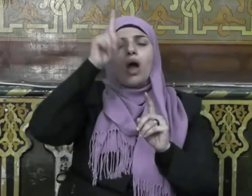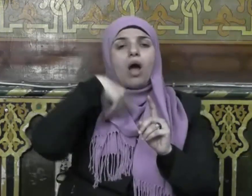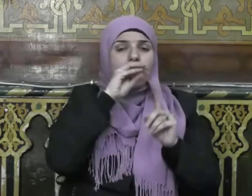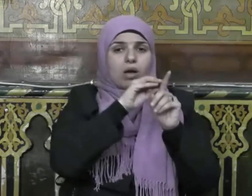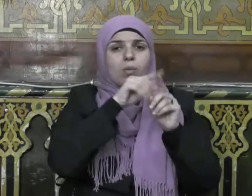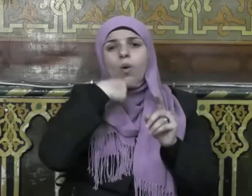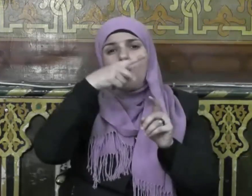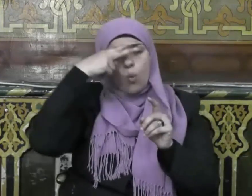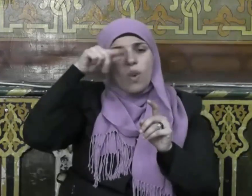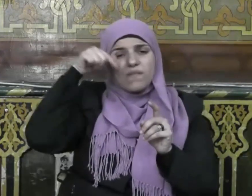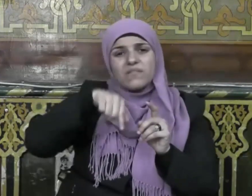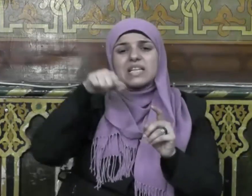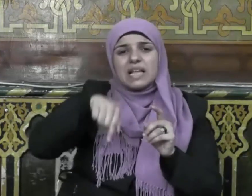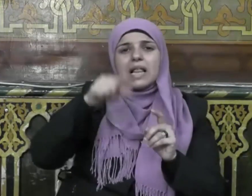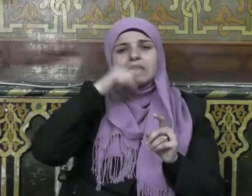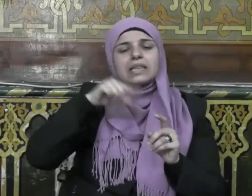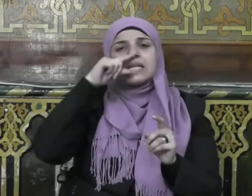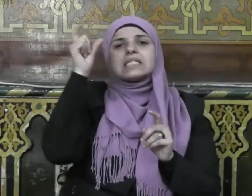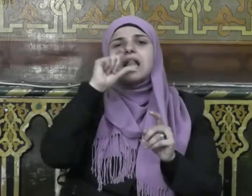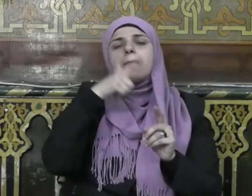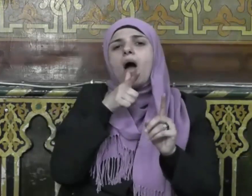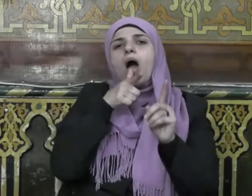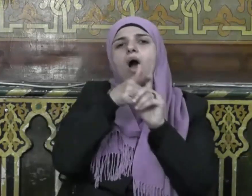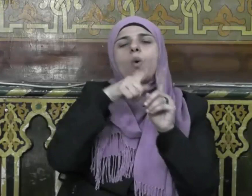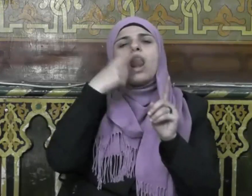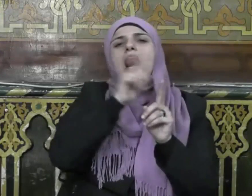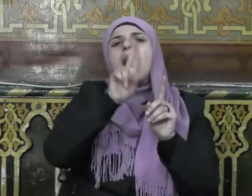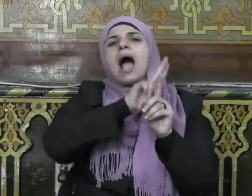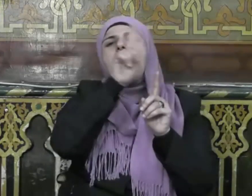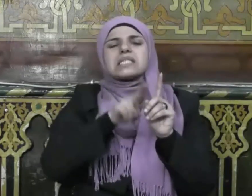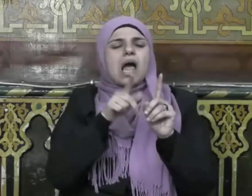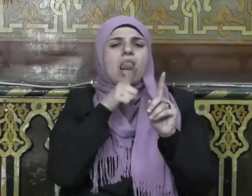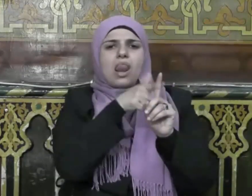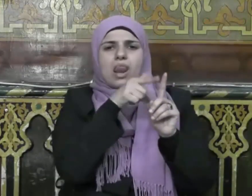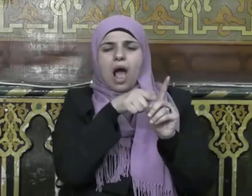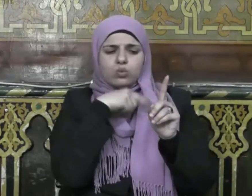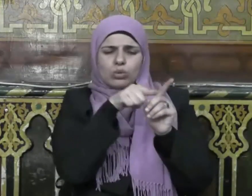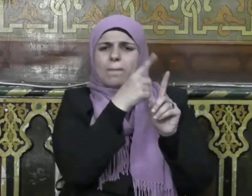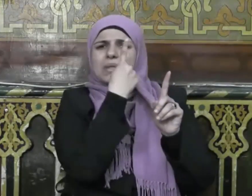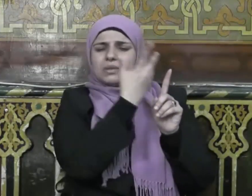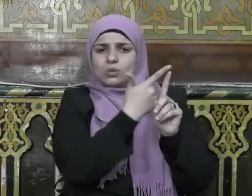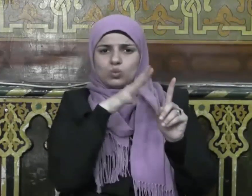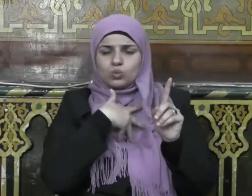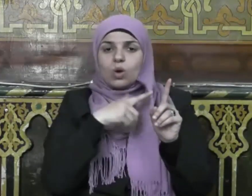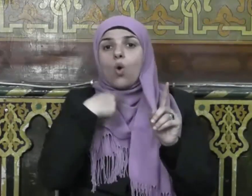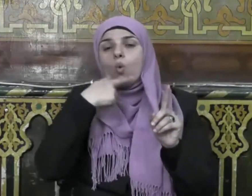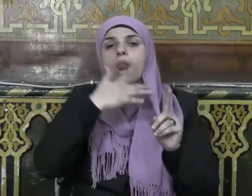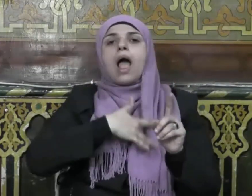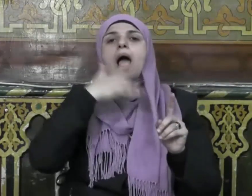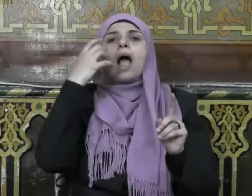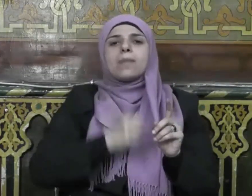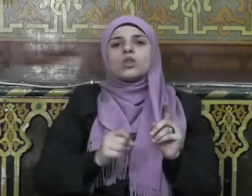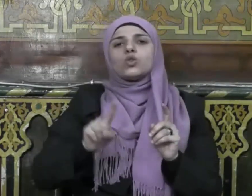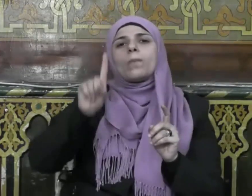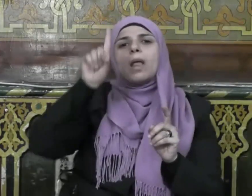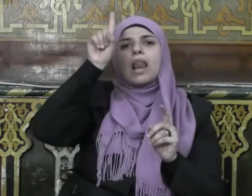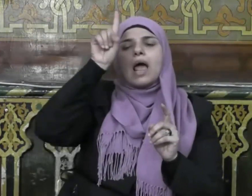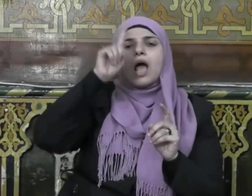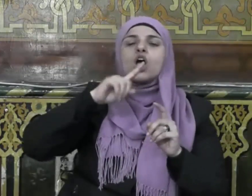قولا لا أسأل عنه أحدا بعدك قال كل آمنت بالله ثم